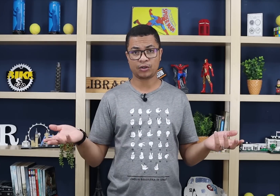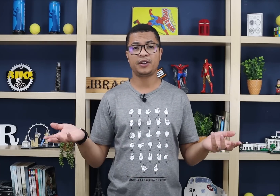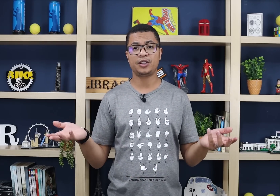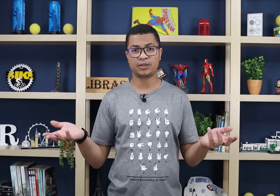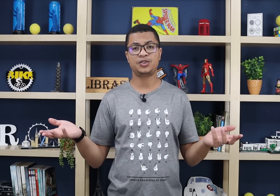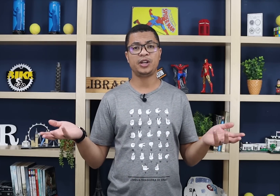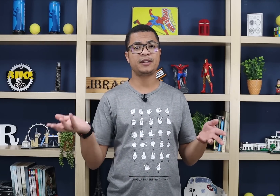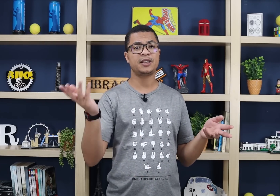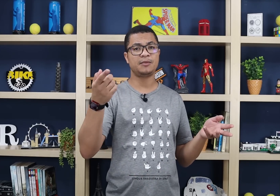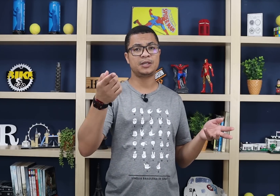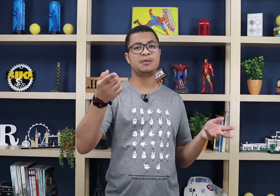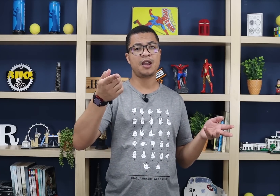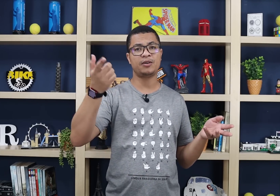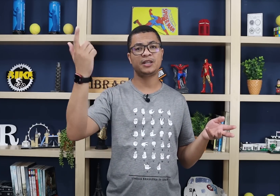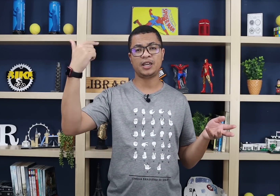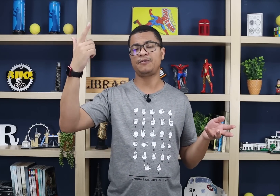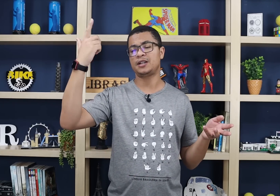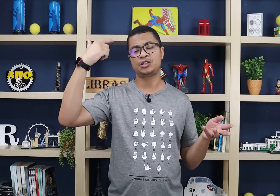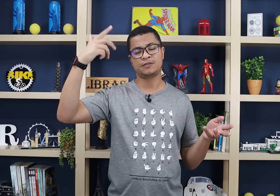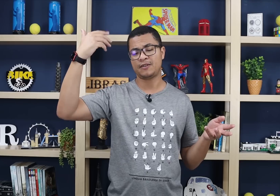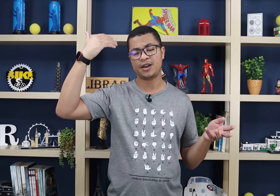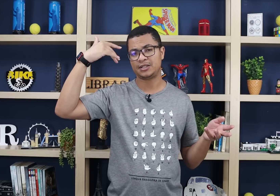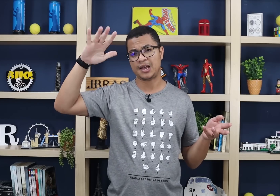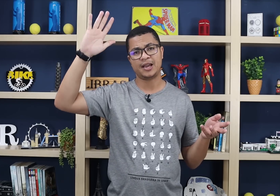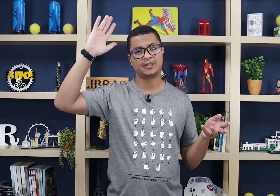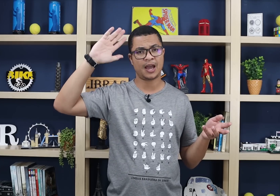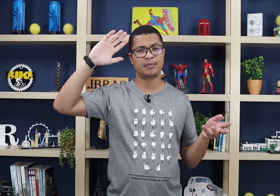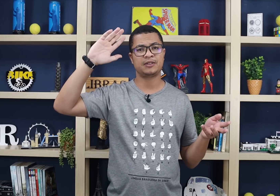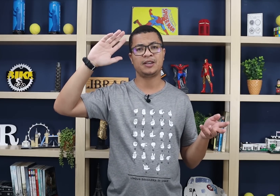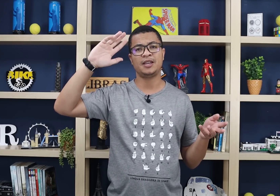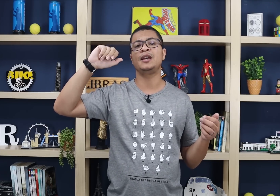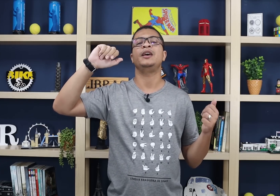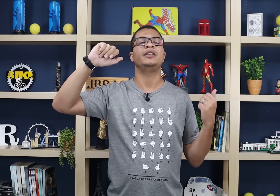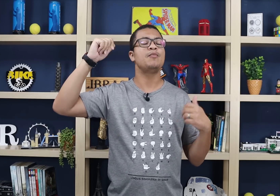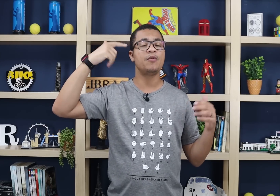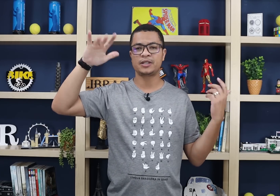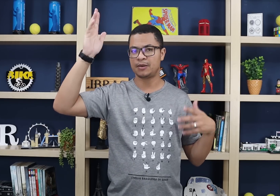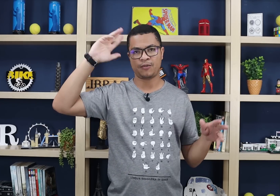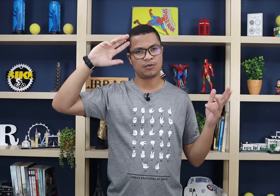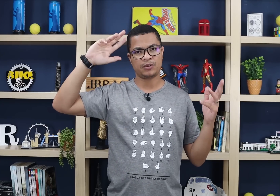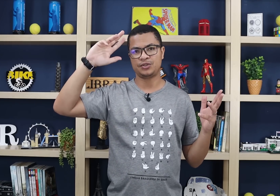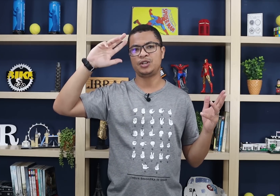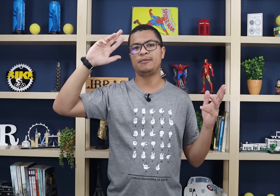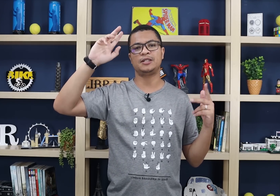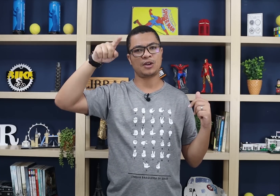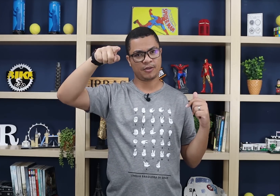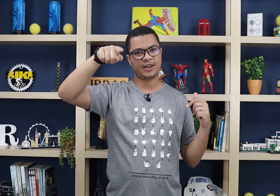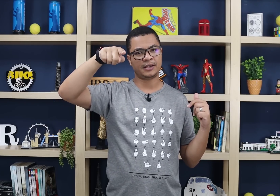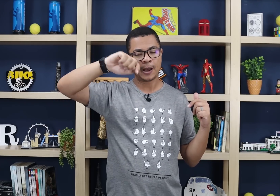que eu tô falando dentro de um contexto de Libras, tem as minhas aulas aqui que falam vários sinais, tá? Pra vocês. Tem muitas que falam contexto de Libras, então aproveita, tá?